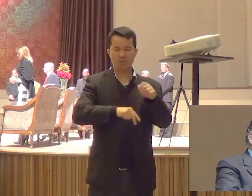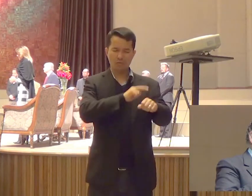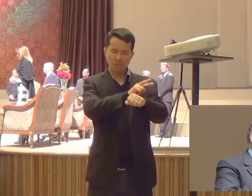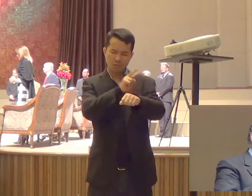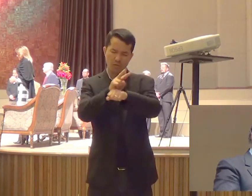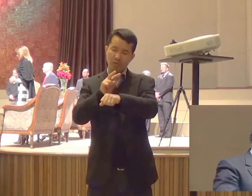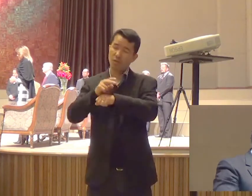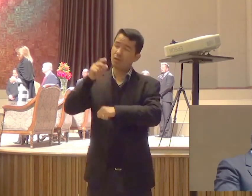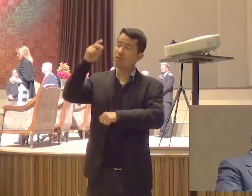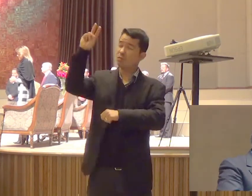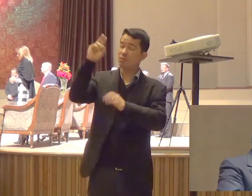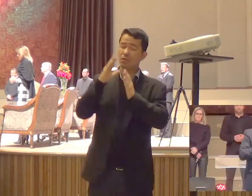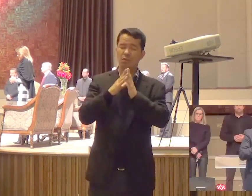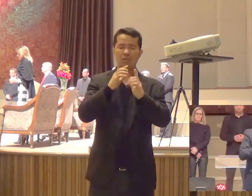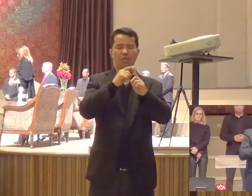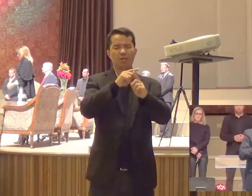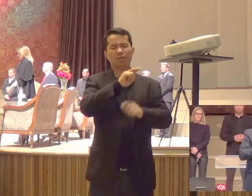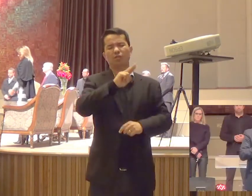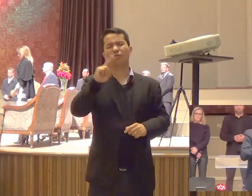Do Senhor Jesus Amém